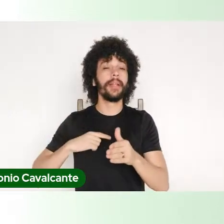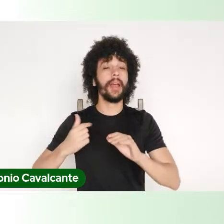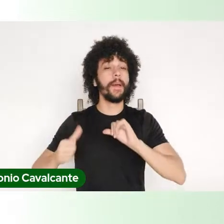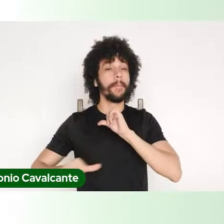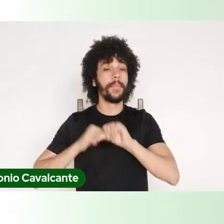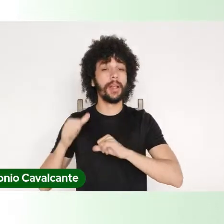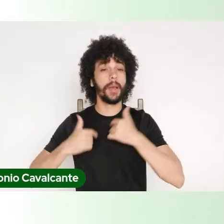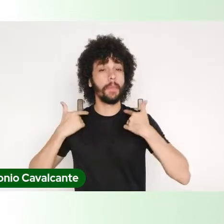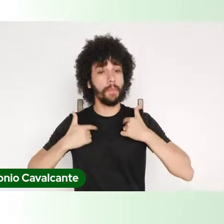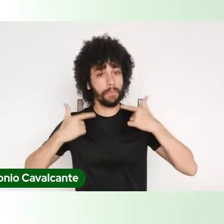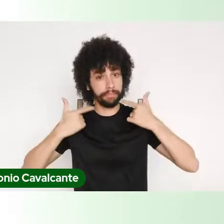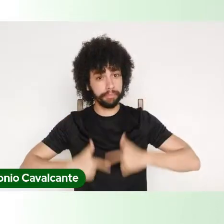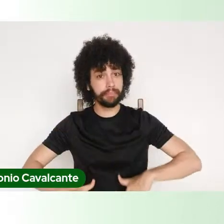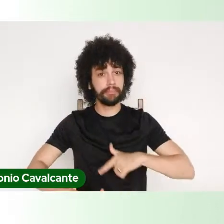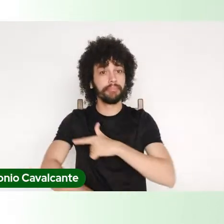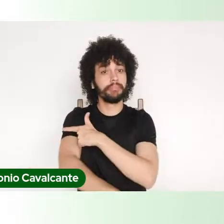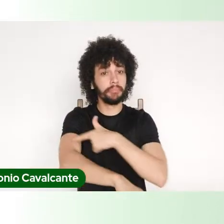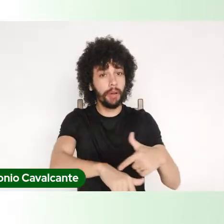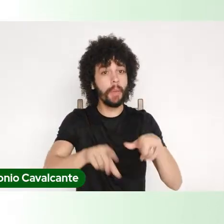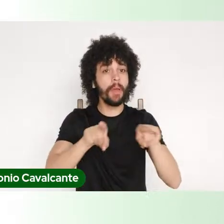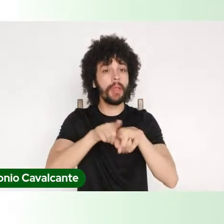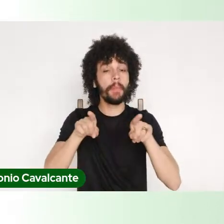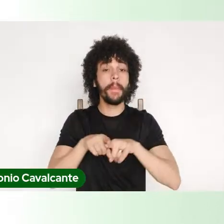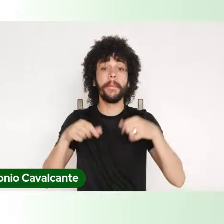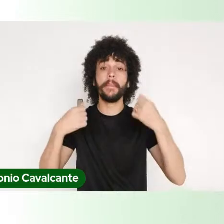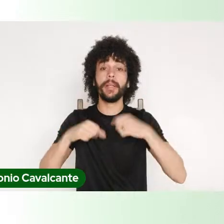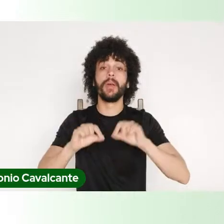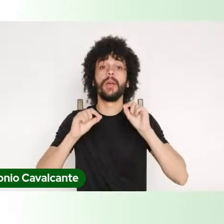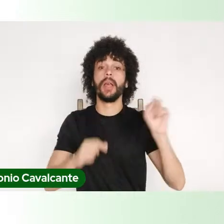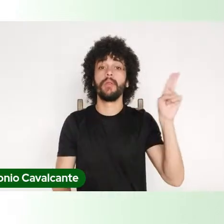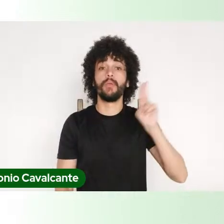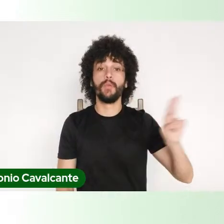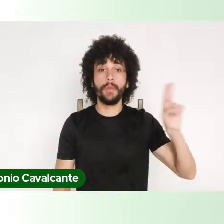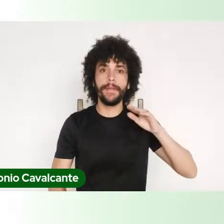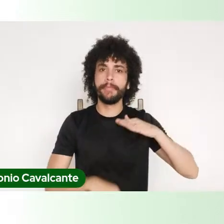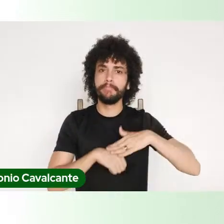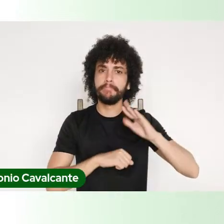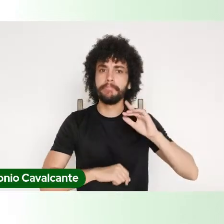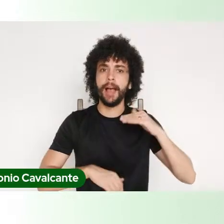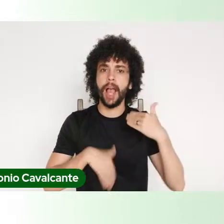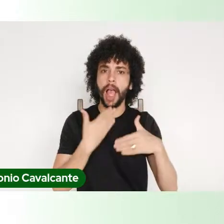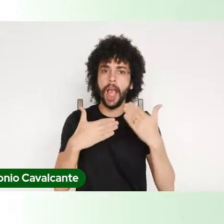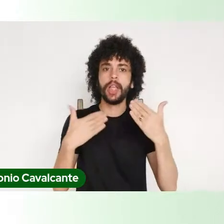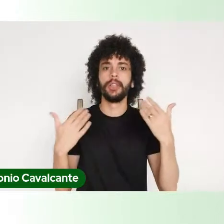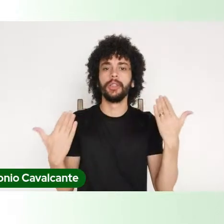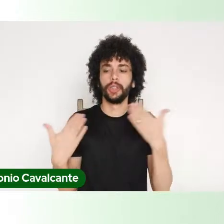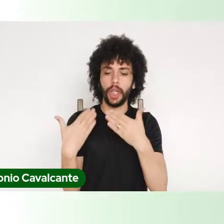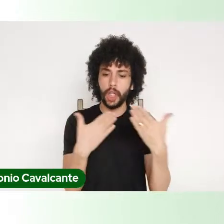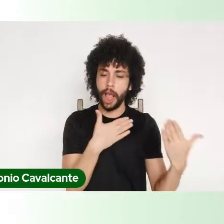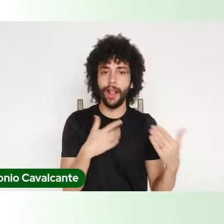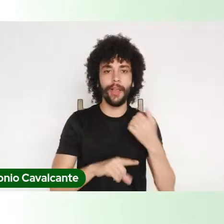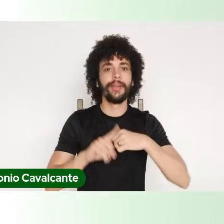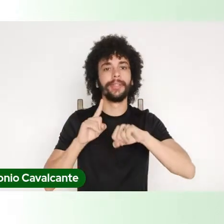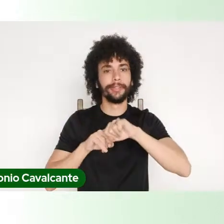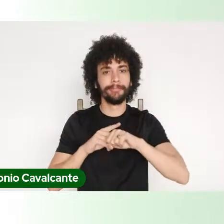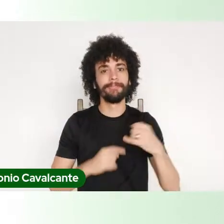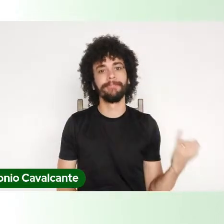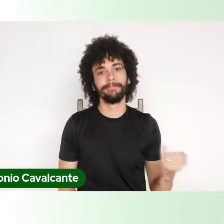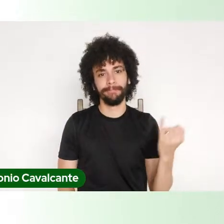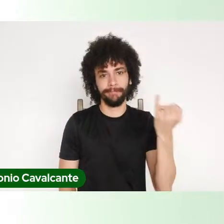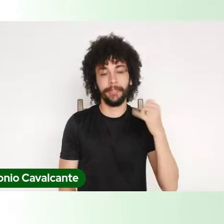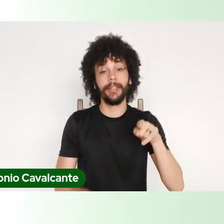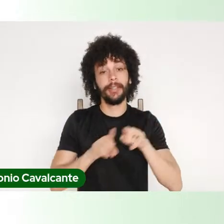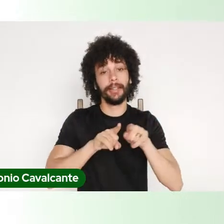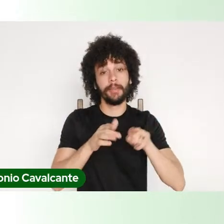postura, vai exigir que as universidades cada vez mais dialoguem com a sociedade, que os pesquisadores